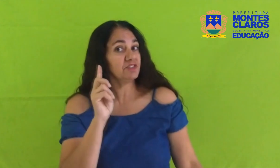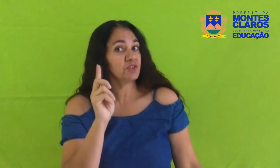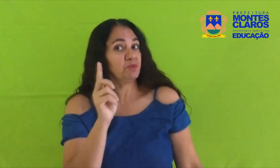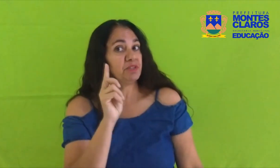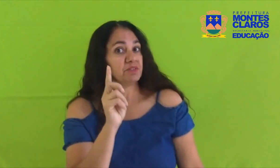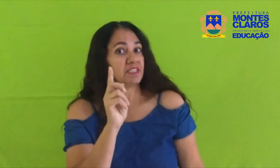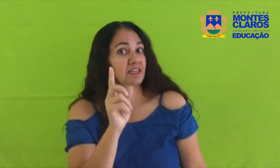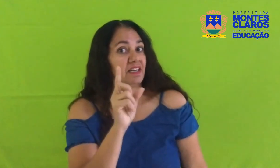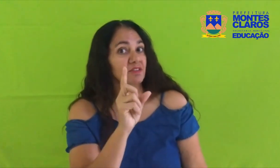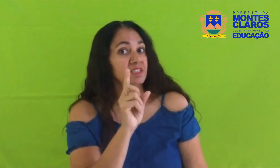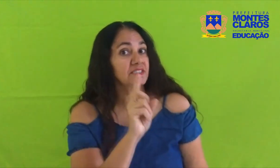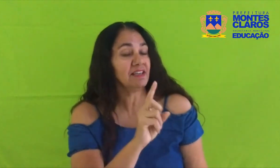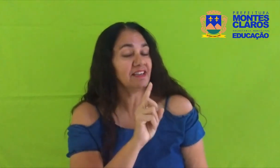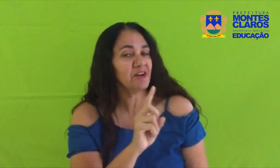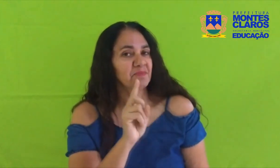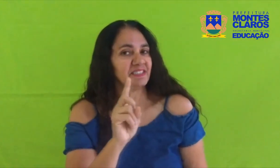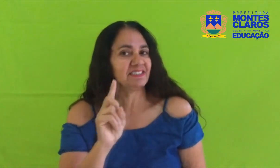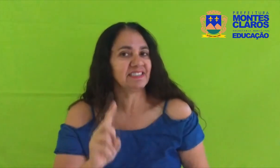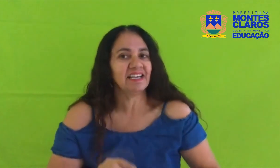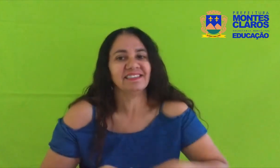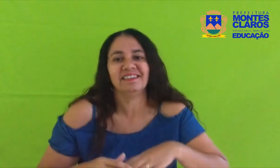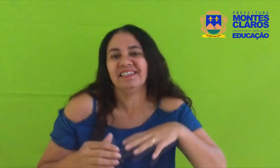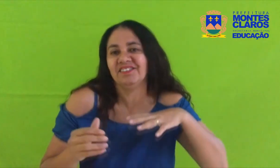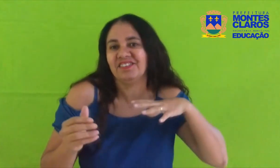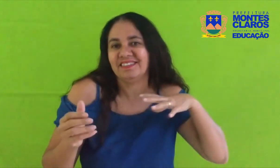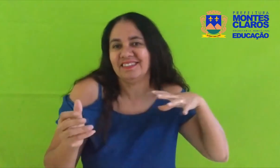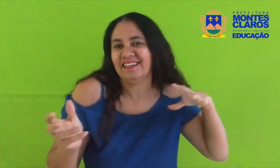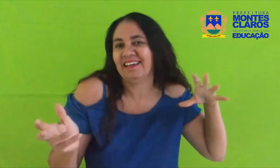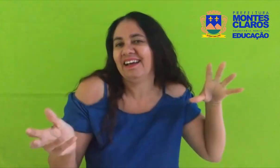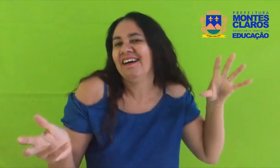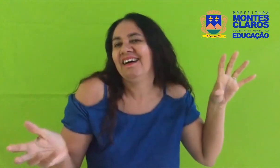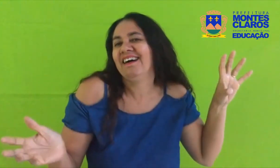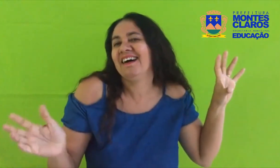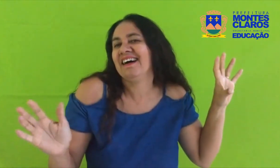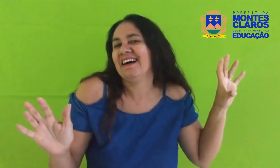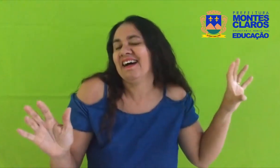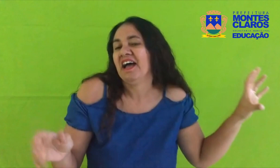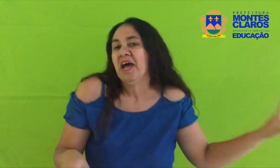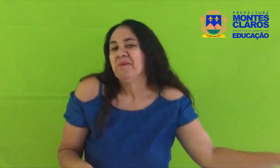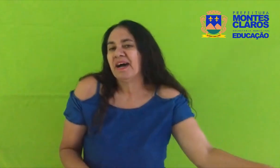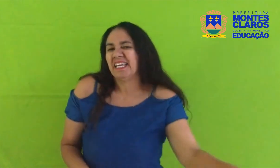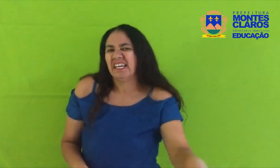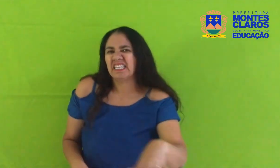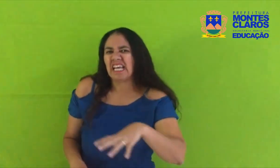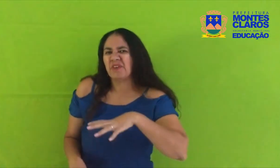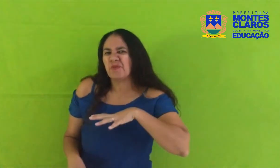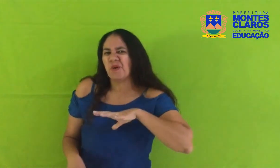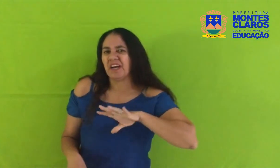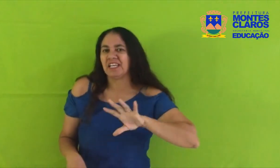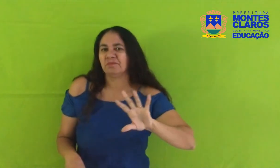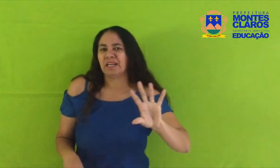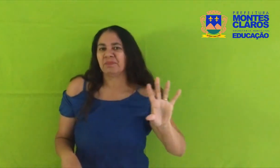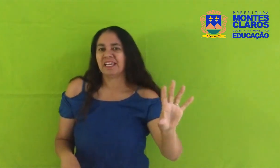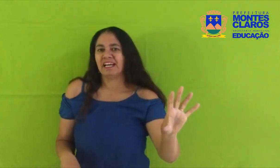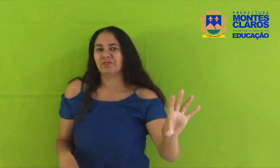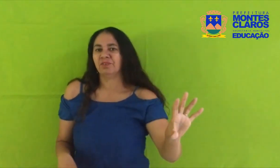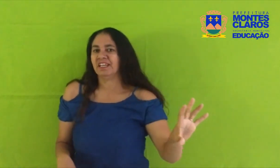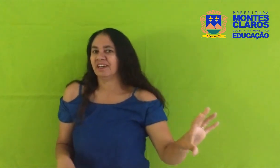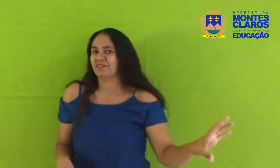descobriu o segredo sem que eu precisasse lhe dizer Mariana saiu correndo para brincar de boneca